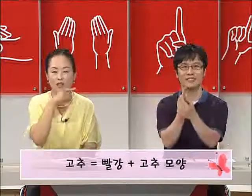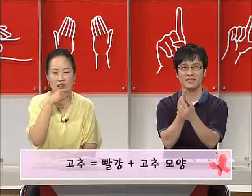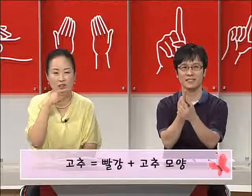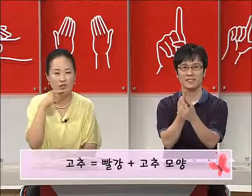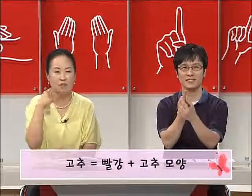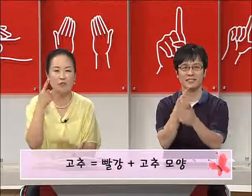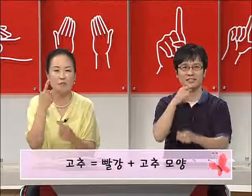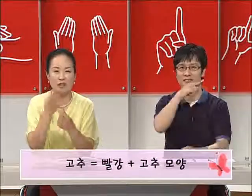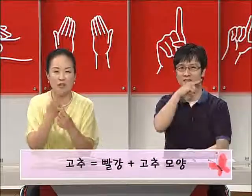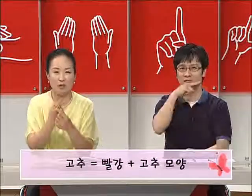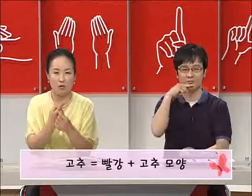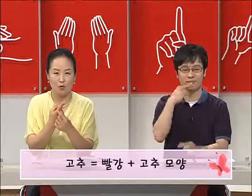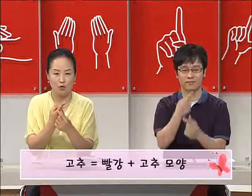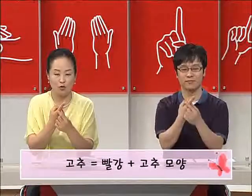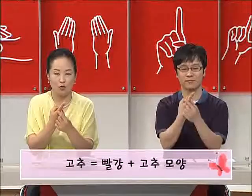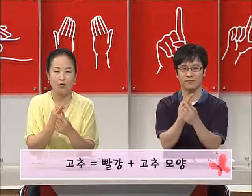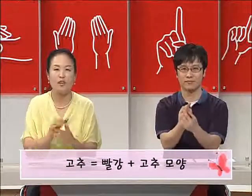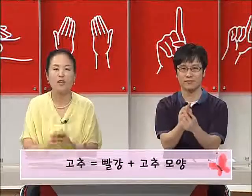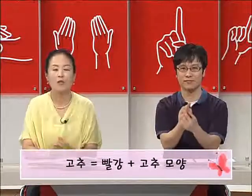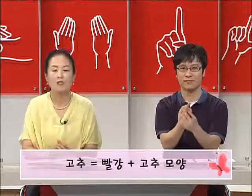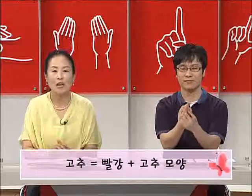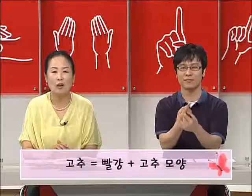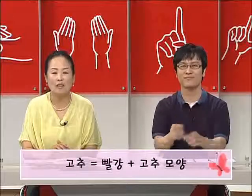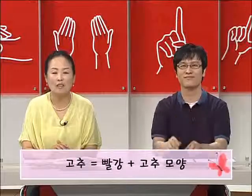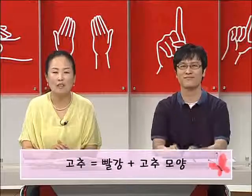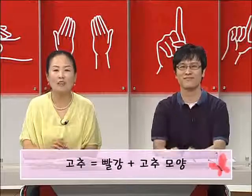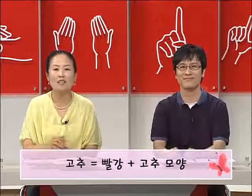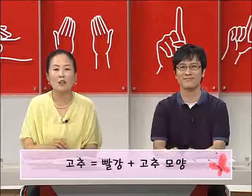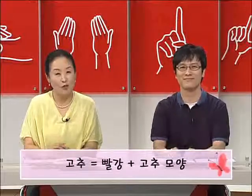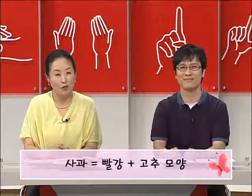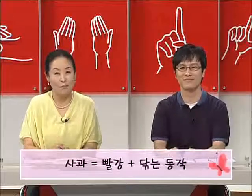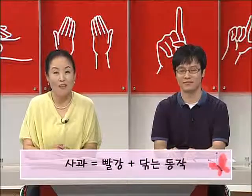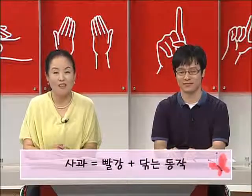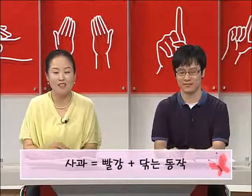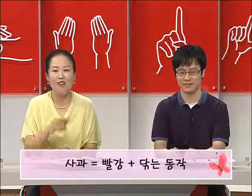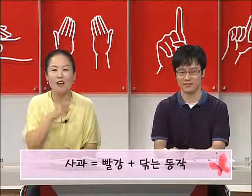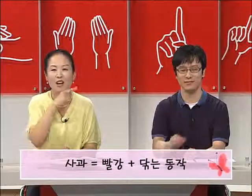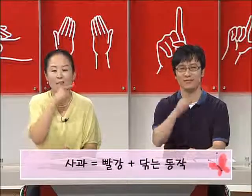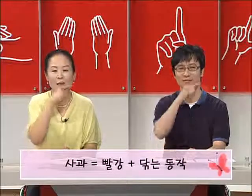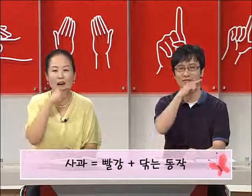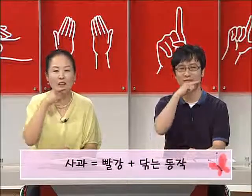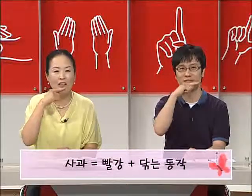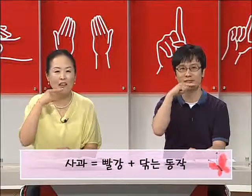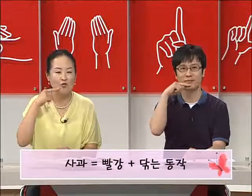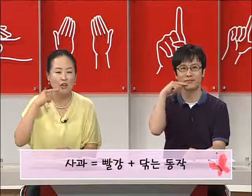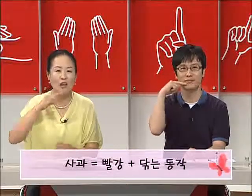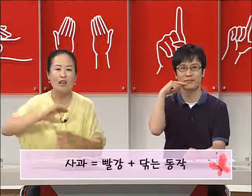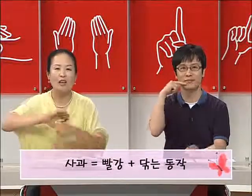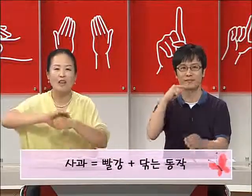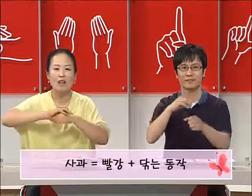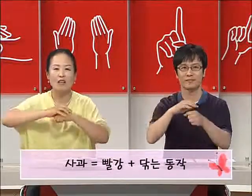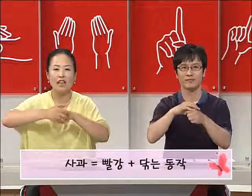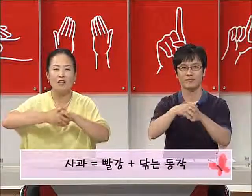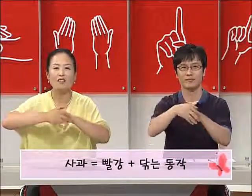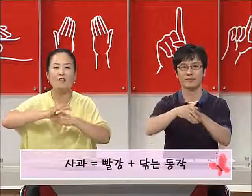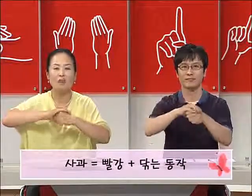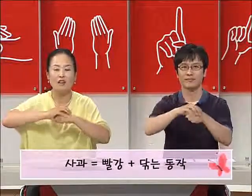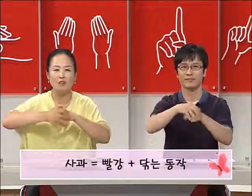해주시면 됩니다. 고추. 사과는, 사과도 역시 빨갛죠. 빨갛으라는 수와의 사과를 닦는 모양을